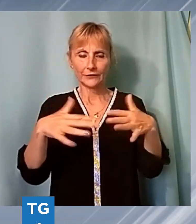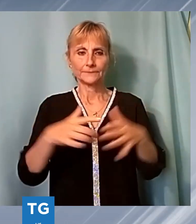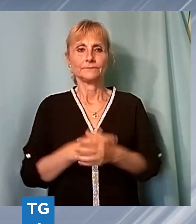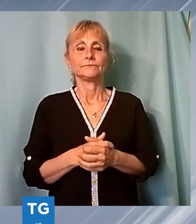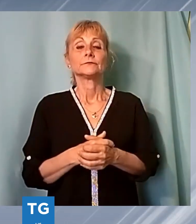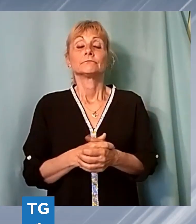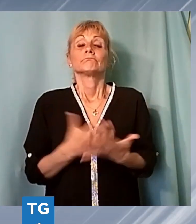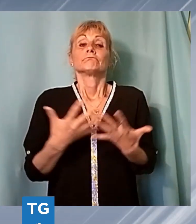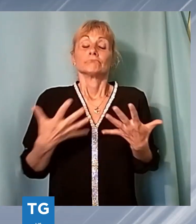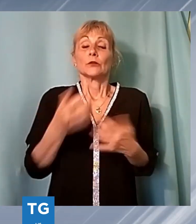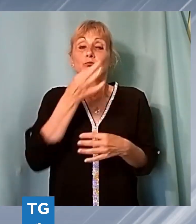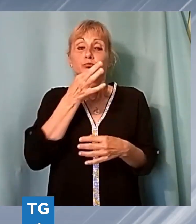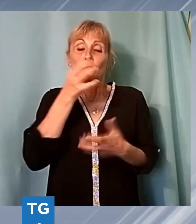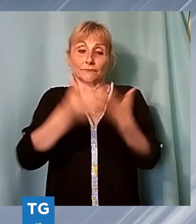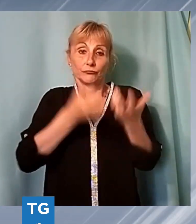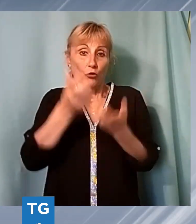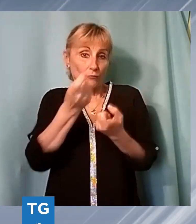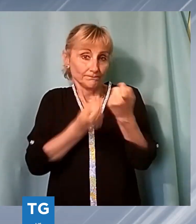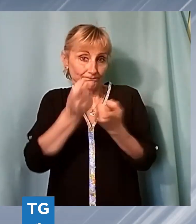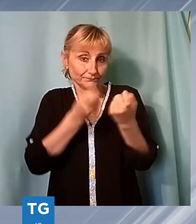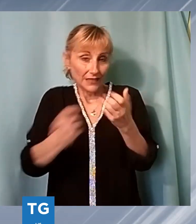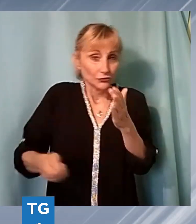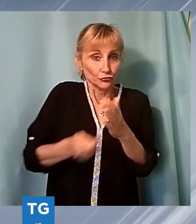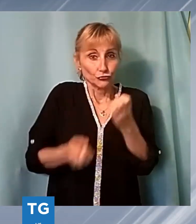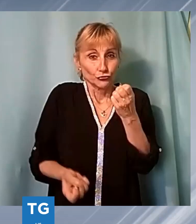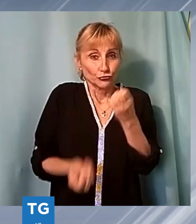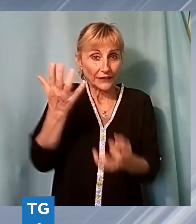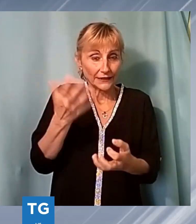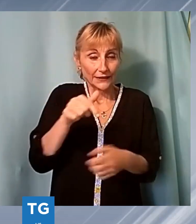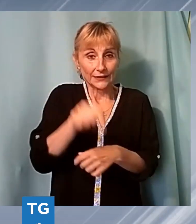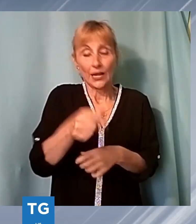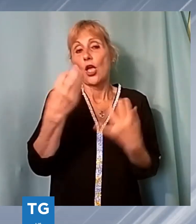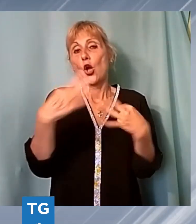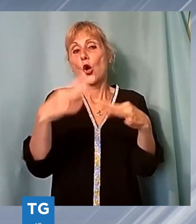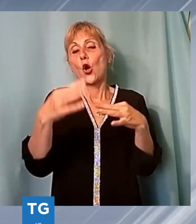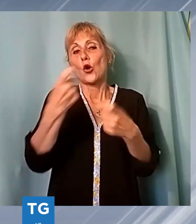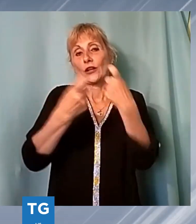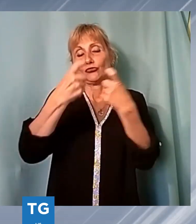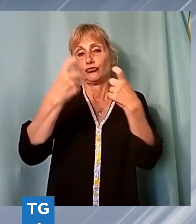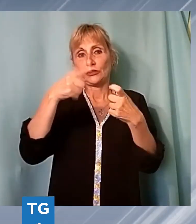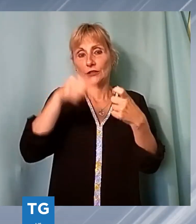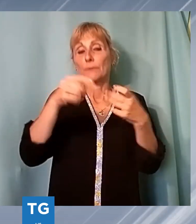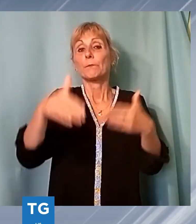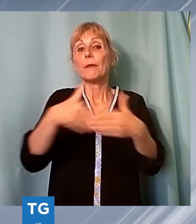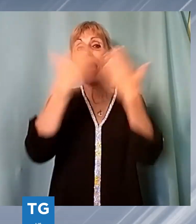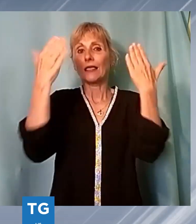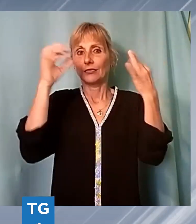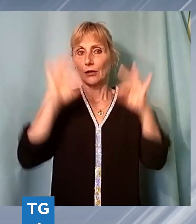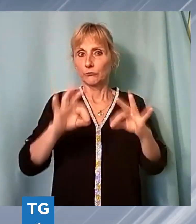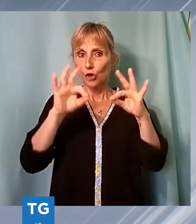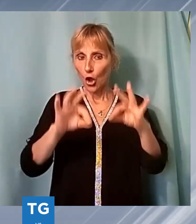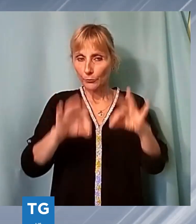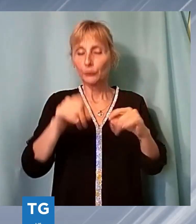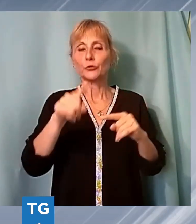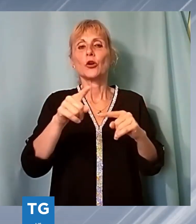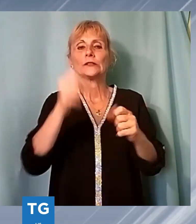dai lavori di ripristino del portellone metallico all'origine dell'incendio che nella mattinata ha causato gravi danni ad un capannone di Via